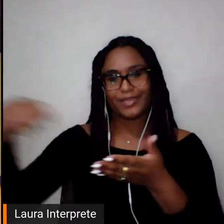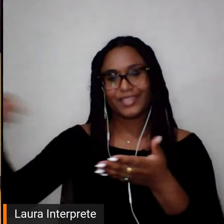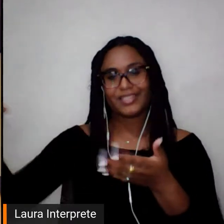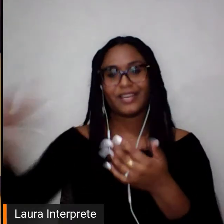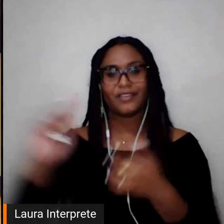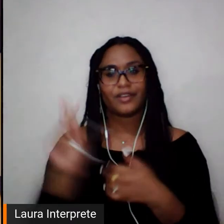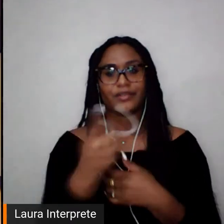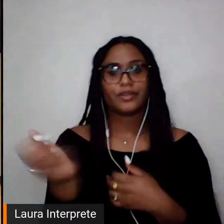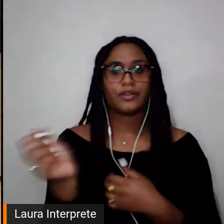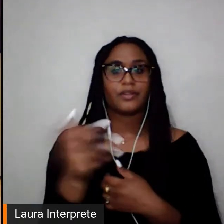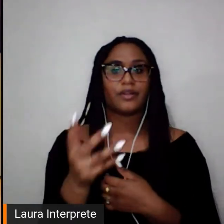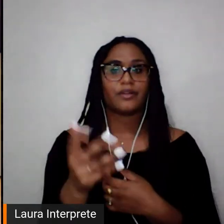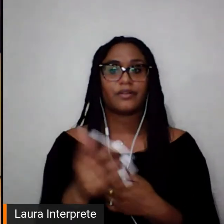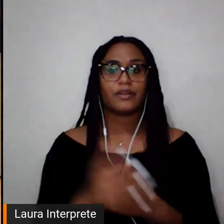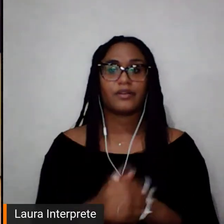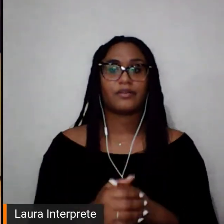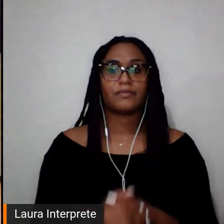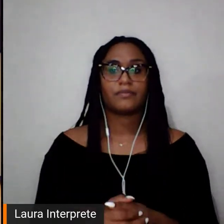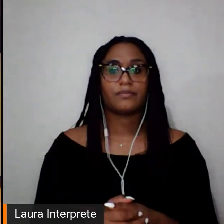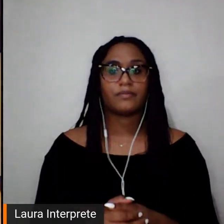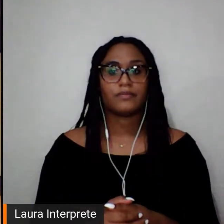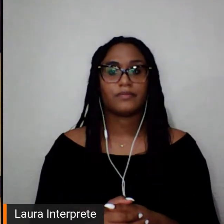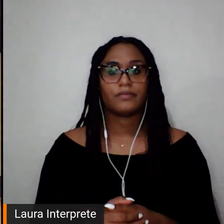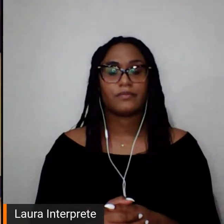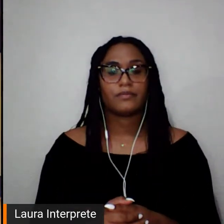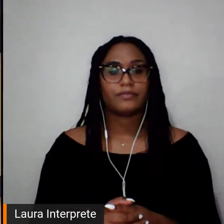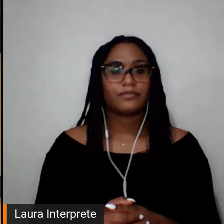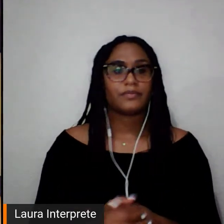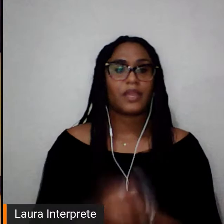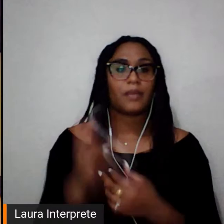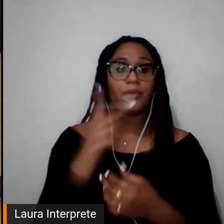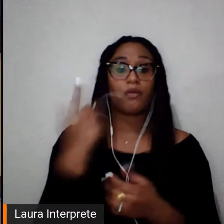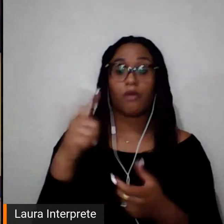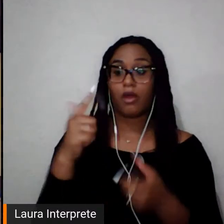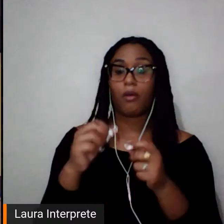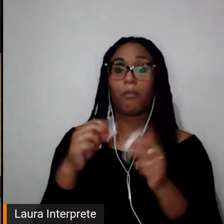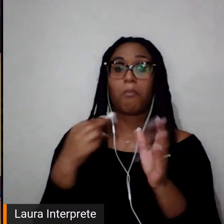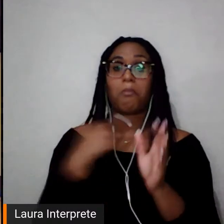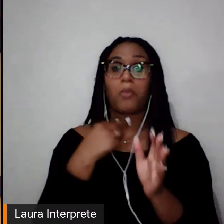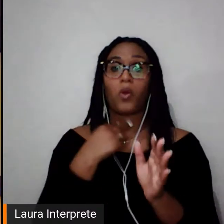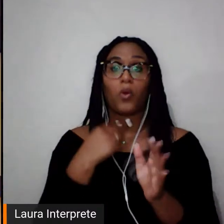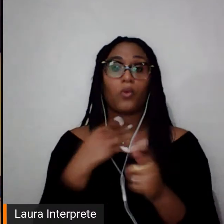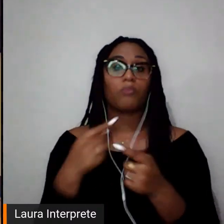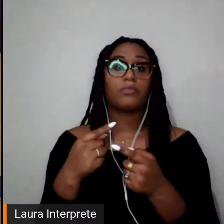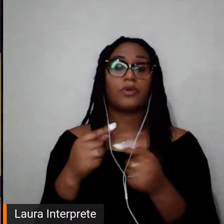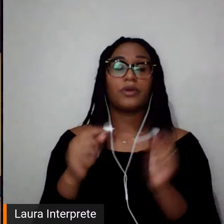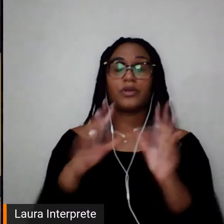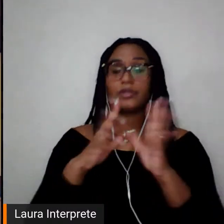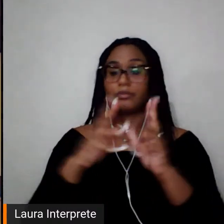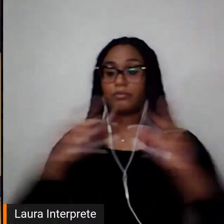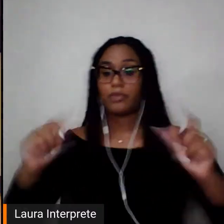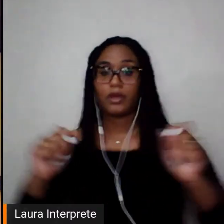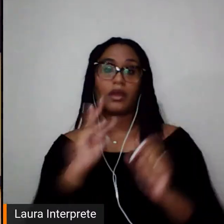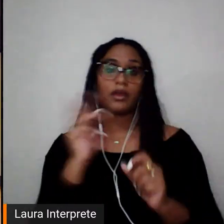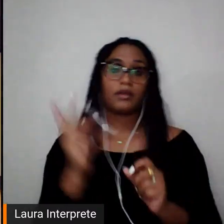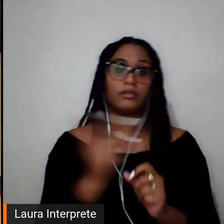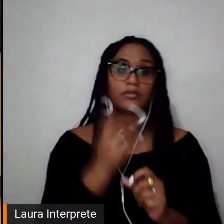nem a capacidade de apagar os vestígios que ficam pela história. E o que nós, eu entendo que o nosso trabalho,